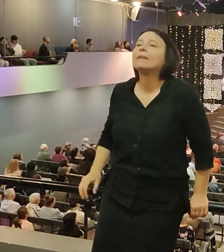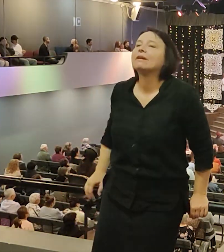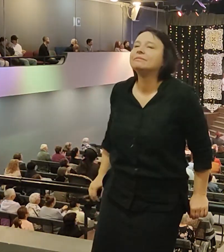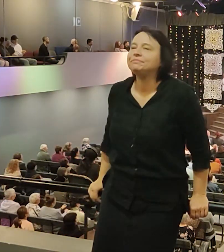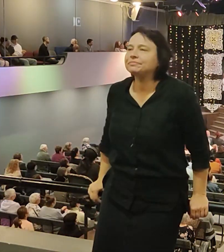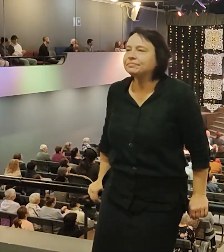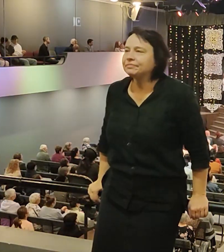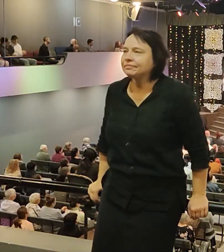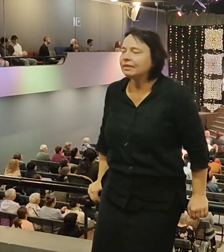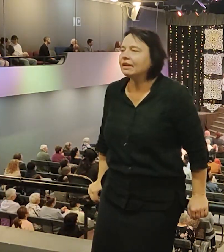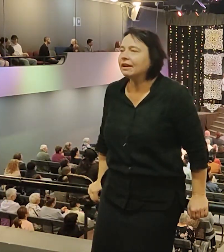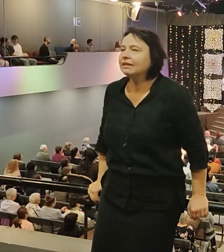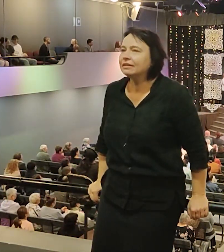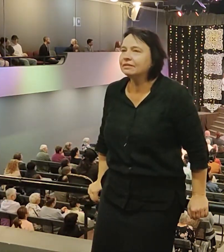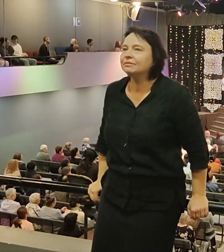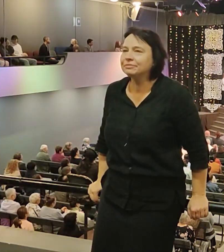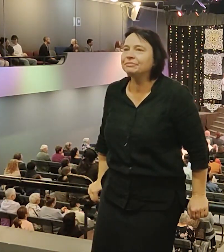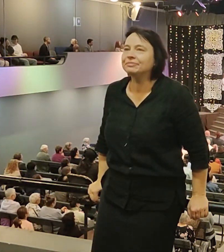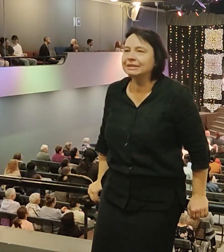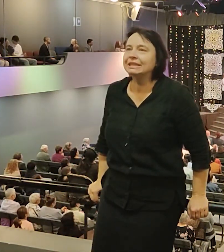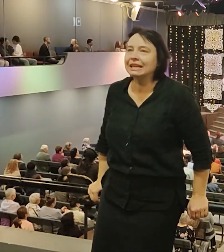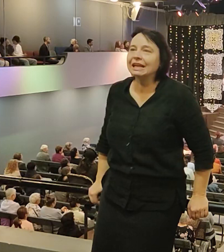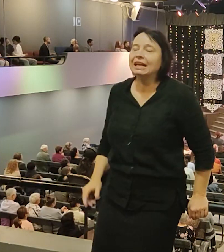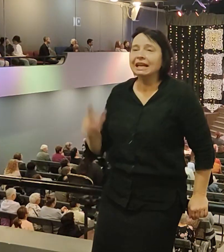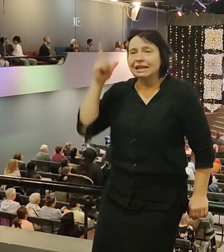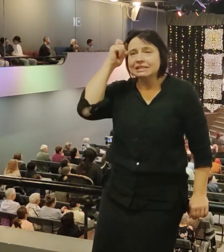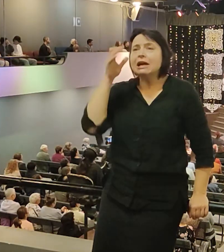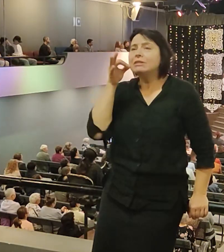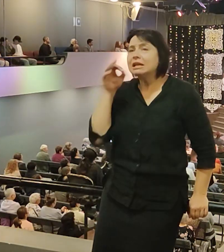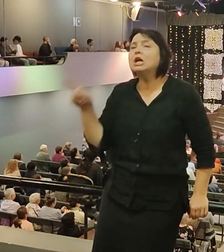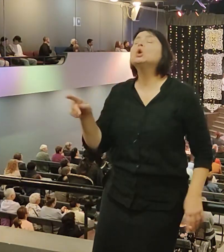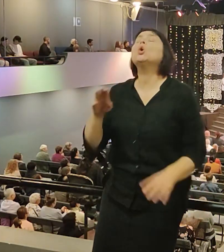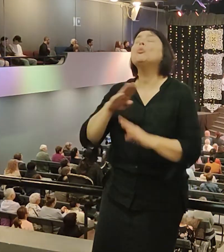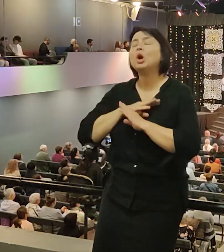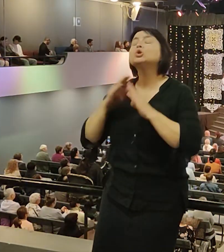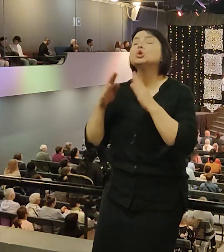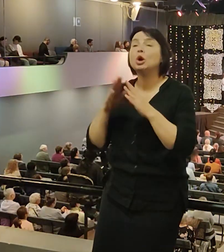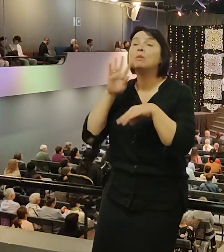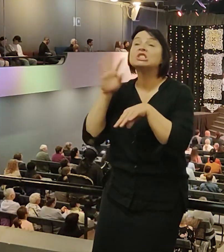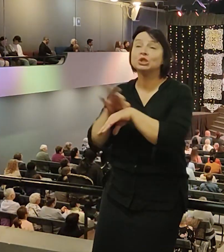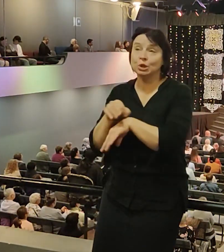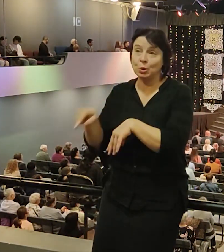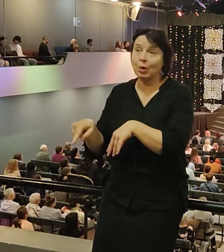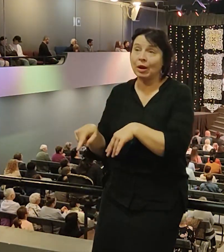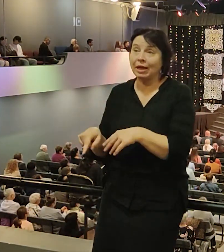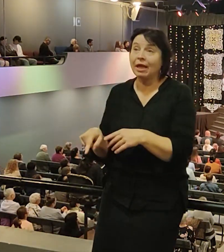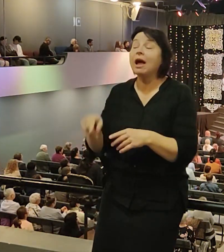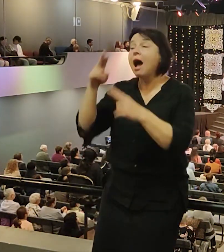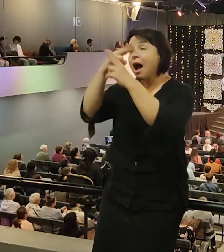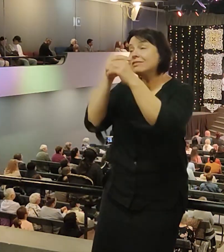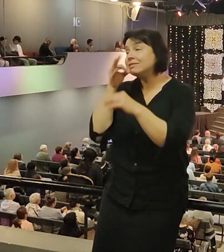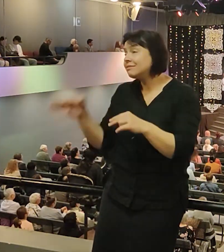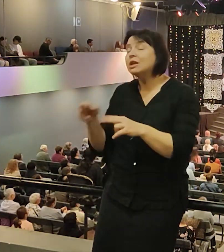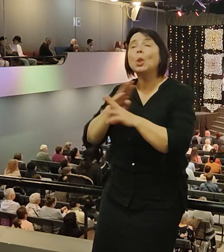И ангел Божий сказал мне, ты умрешь дома, своей женой, в кровати. А до тех пор живи и служи Богу. И в этот момент, друзья,